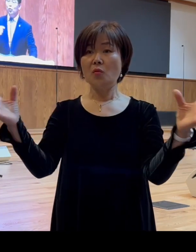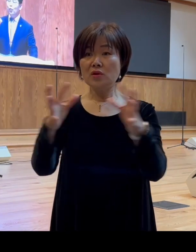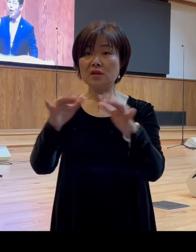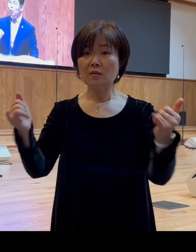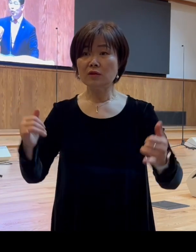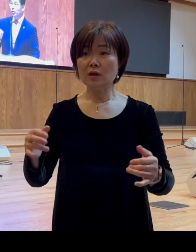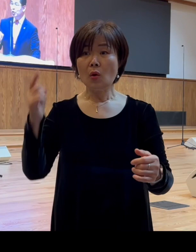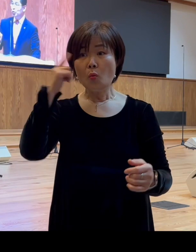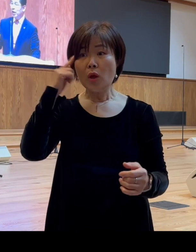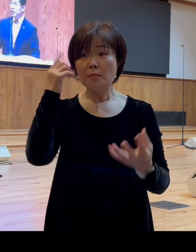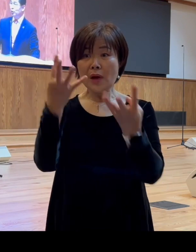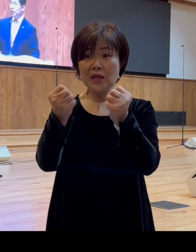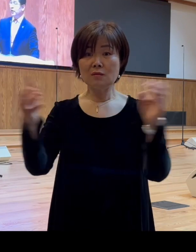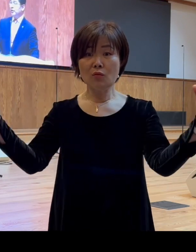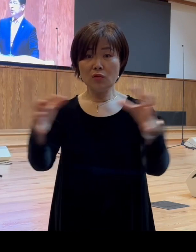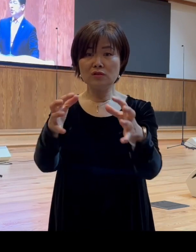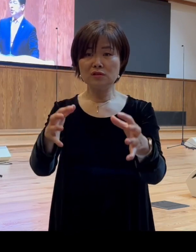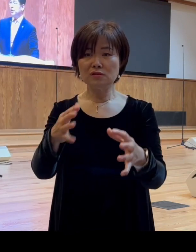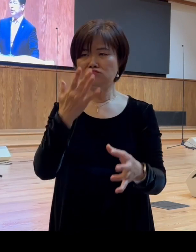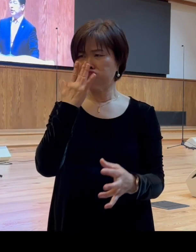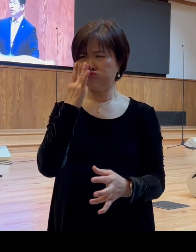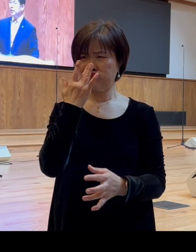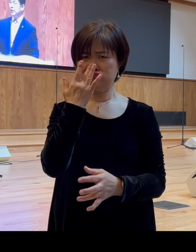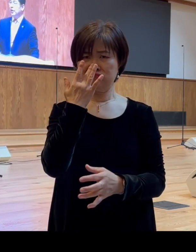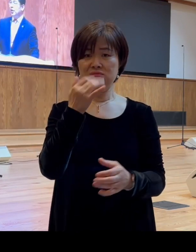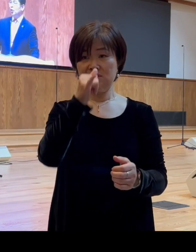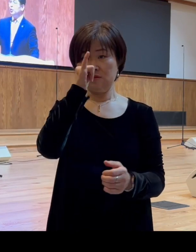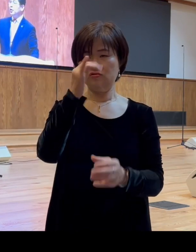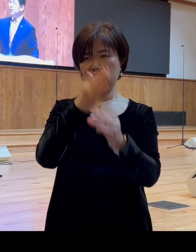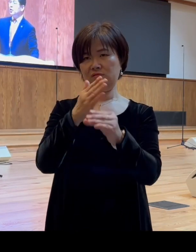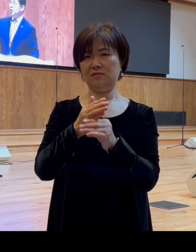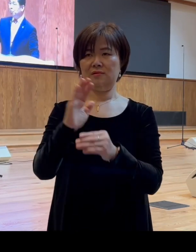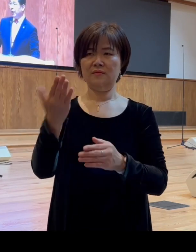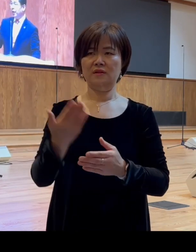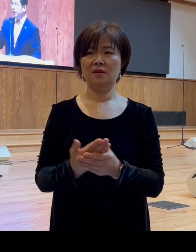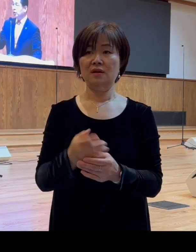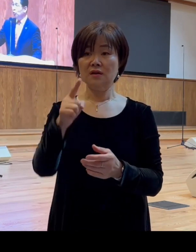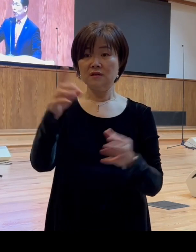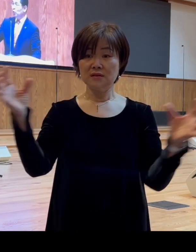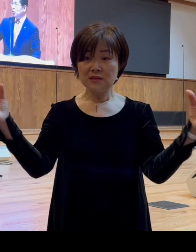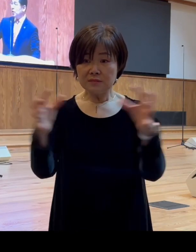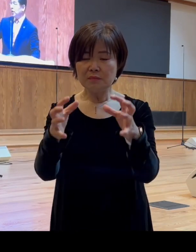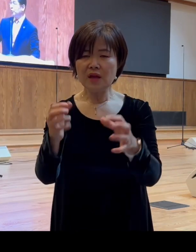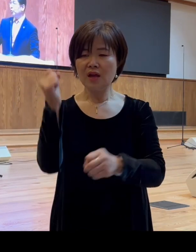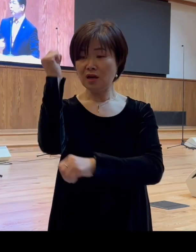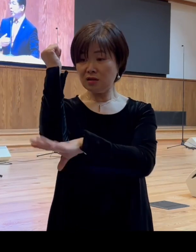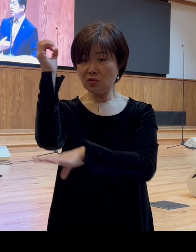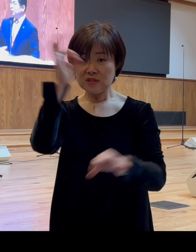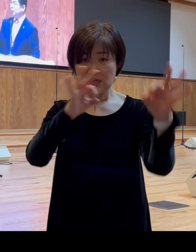모였는지조차 알지 못한다는 것입니다 그럼 그 집회의 근원으로 찾아가 보면 우리가 살펴본 대로